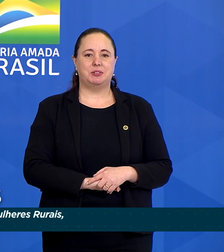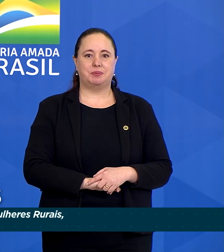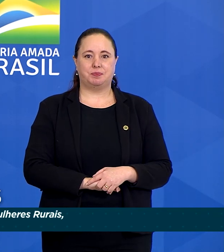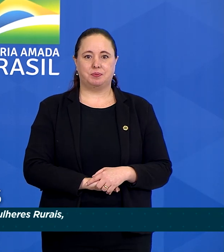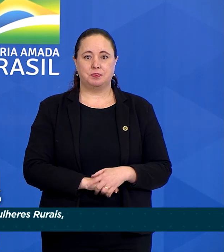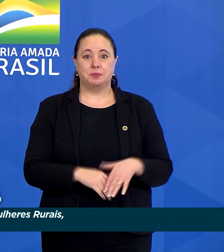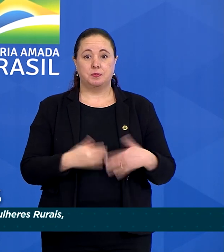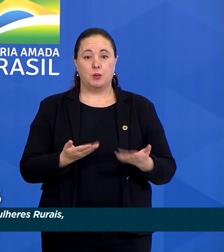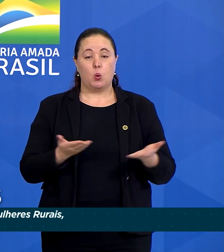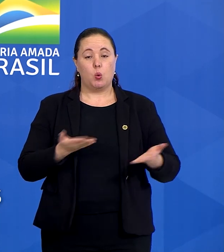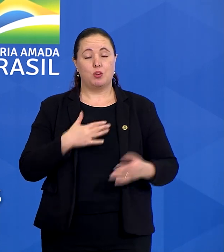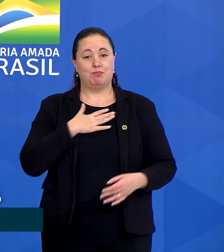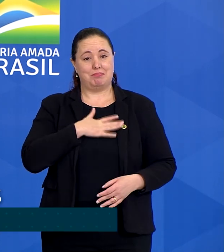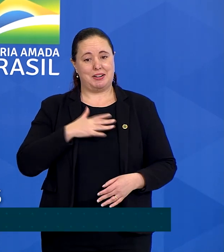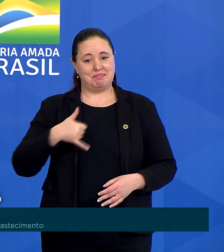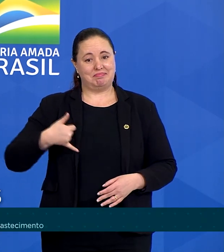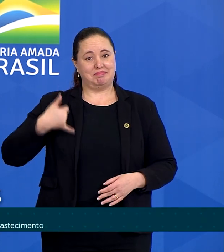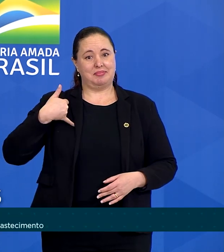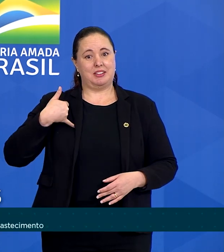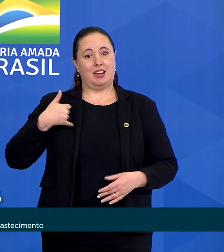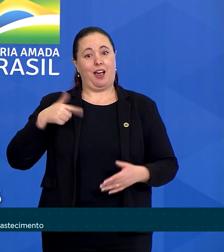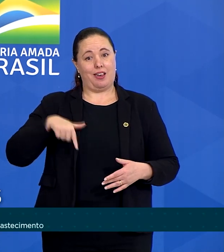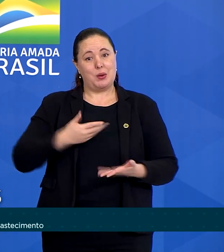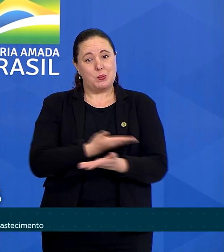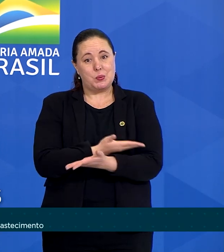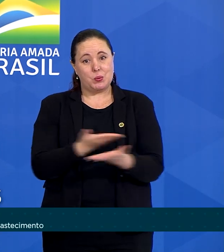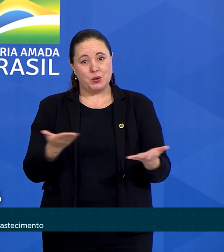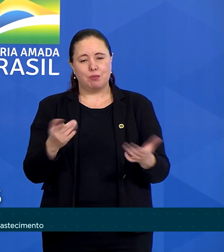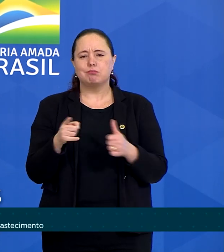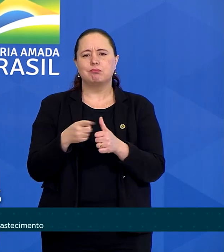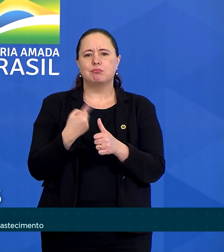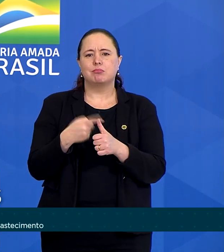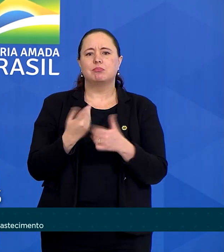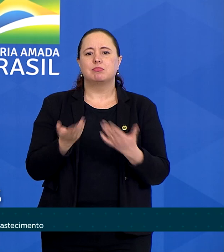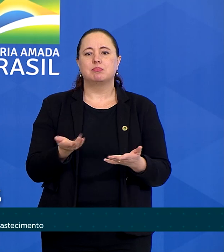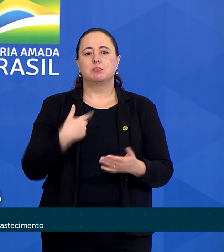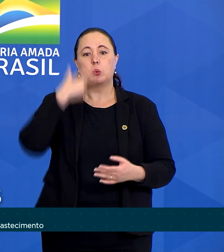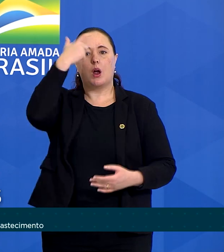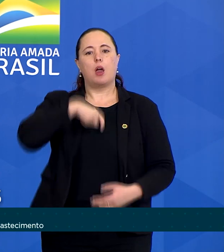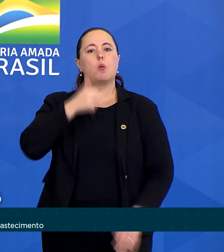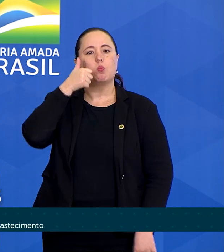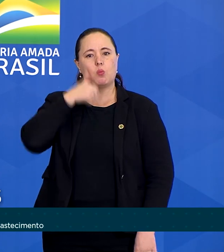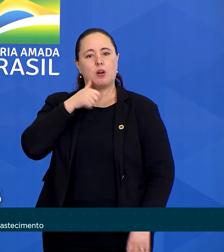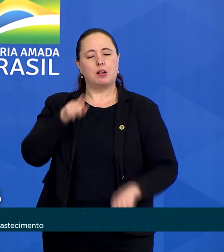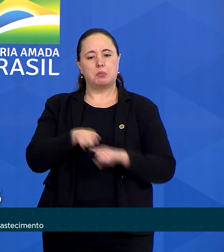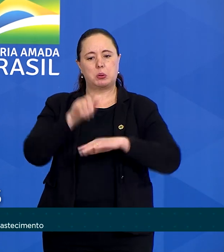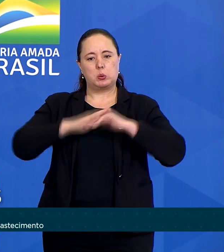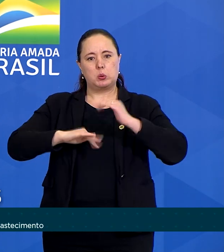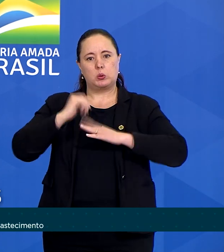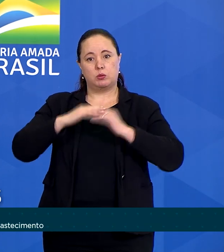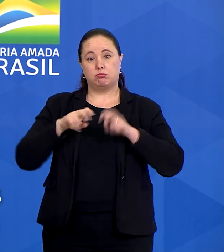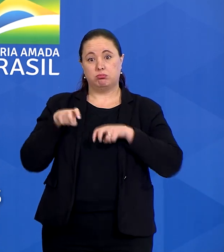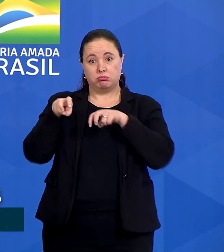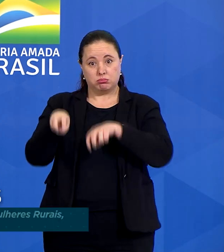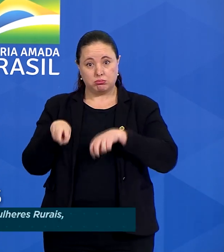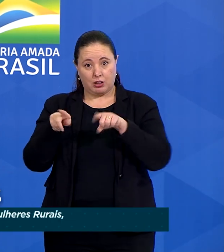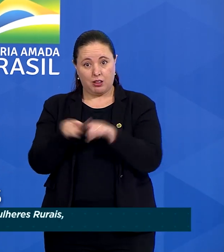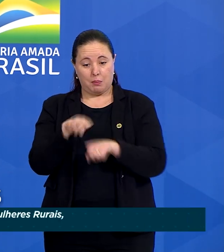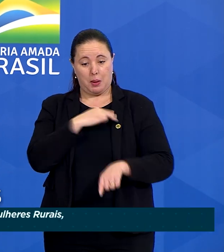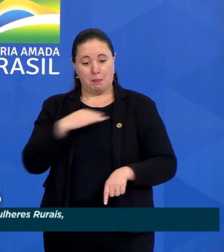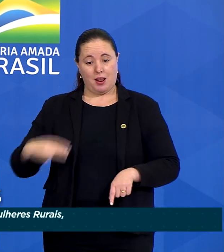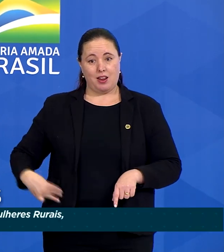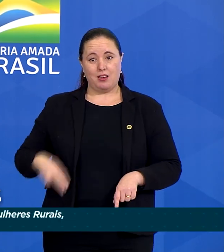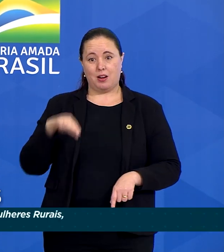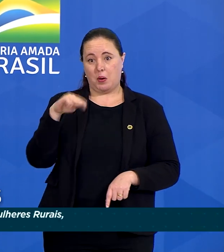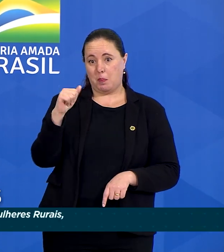um enorme prazer para mim estar aqui hoje, primeiramente como mulher, como produtora rural, como ministra da